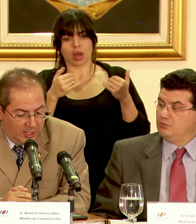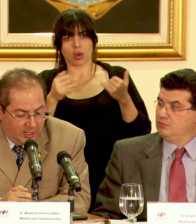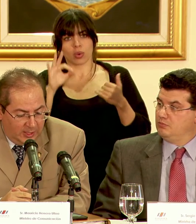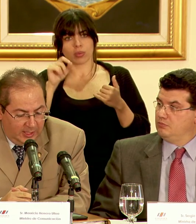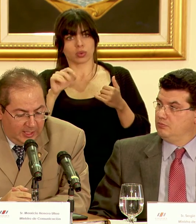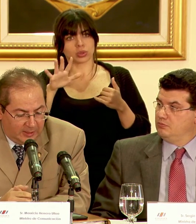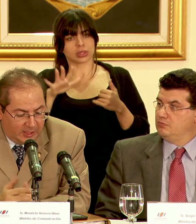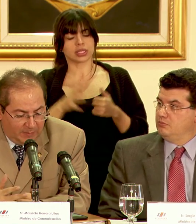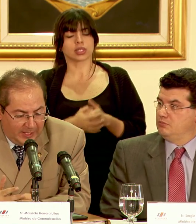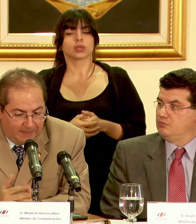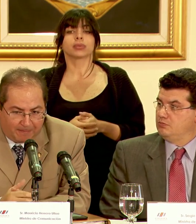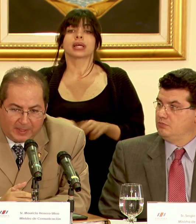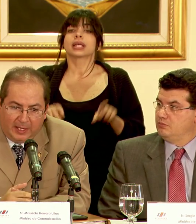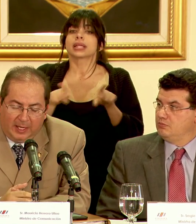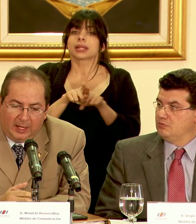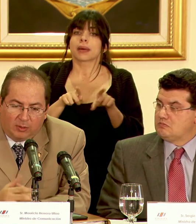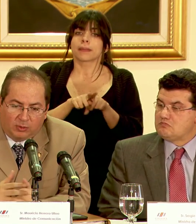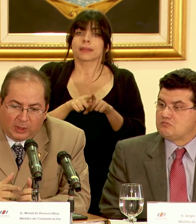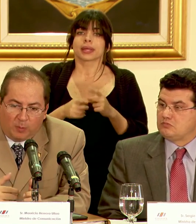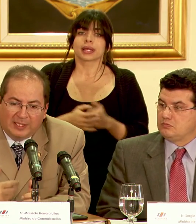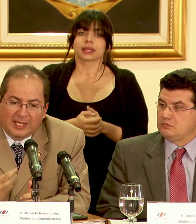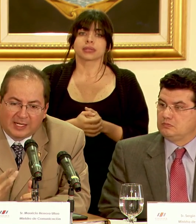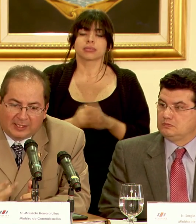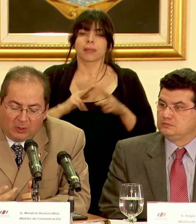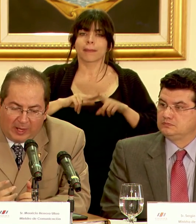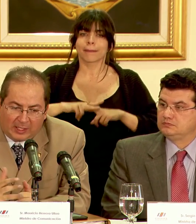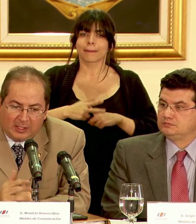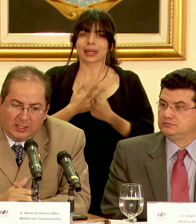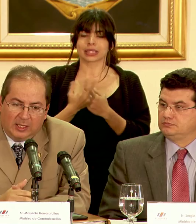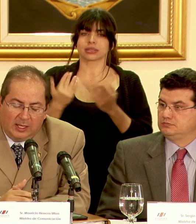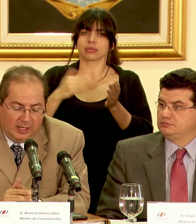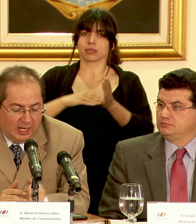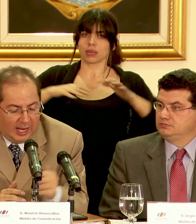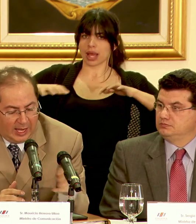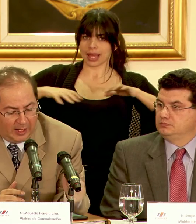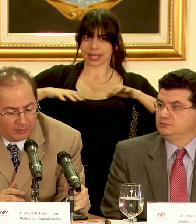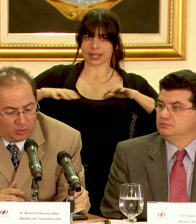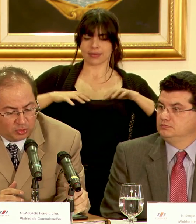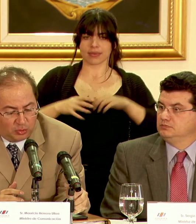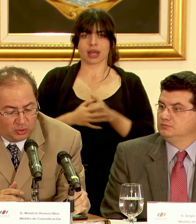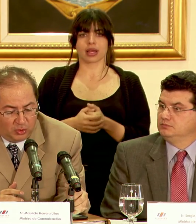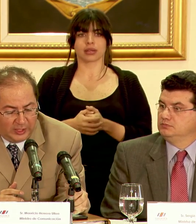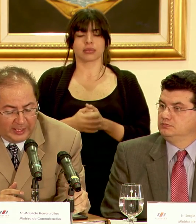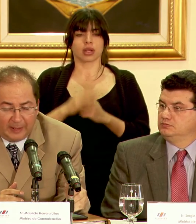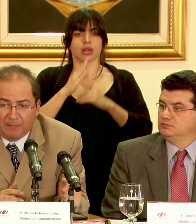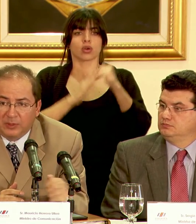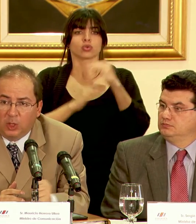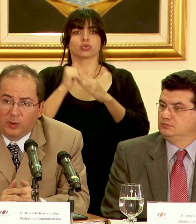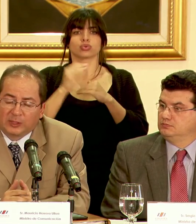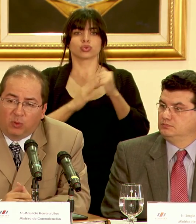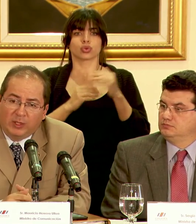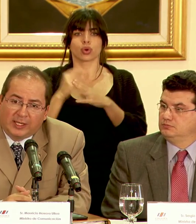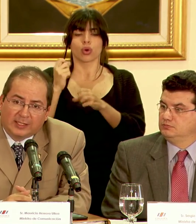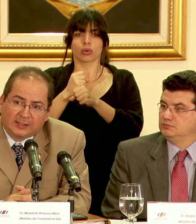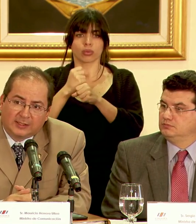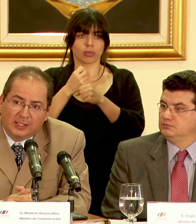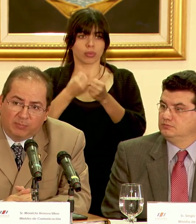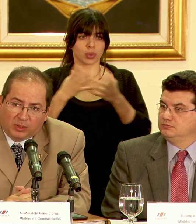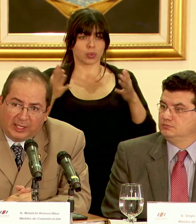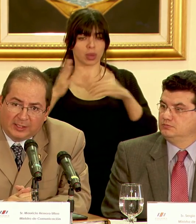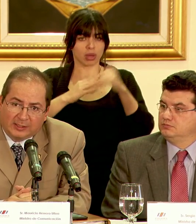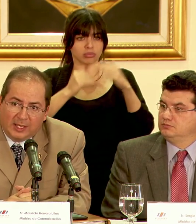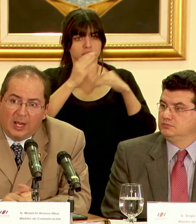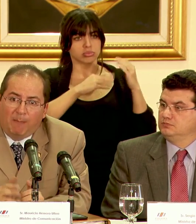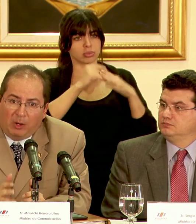y también se comienza a reactivar la construcción de obras públicas